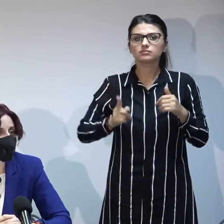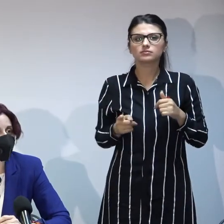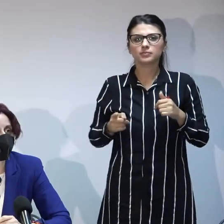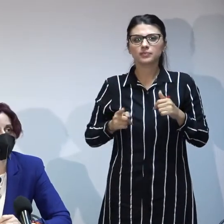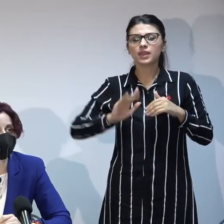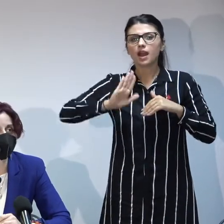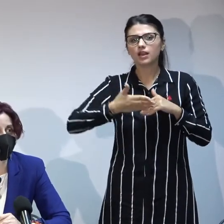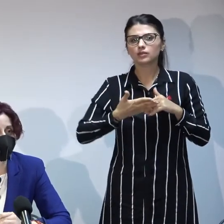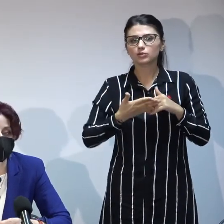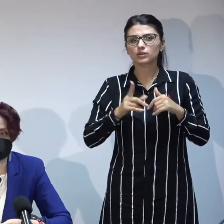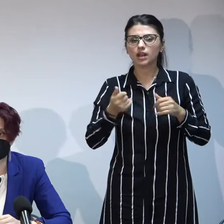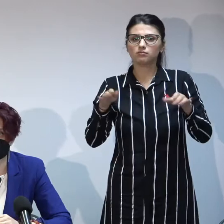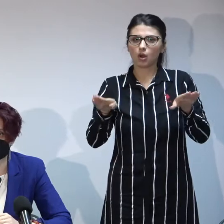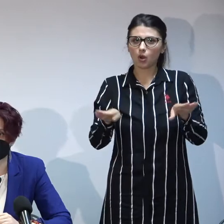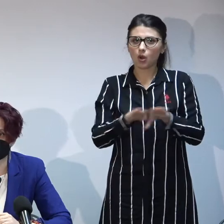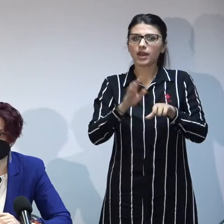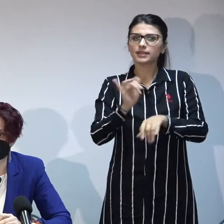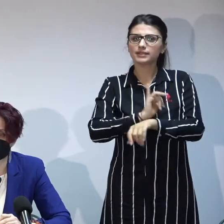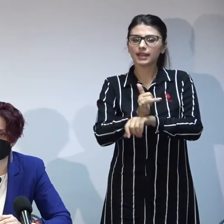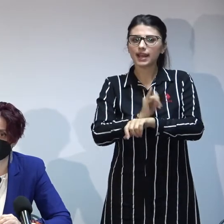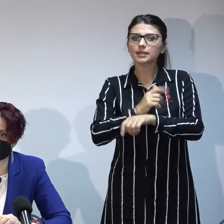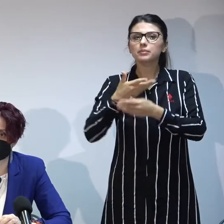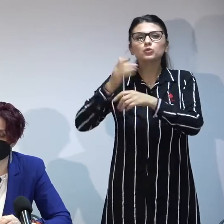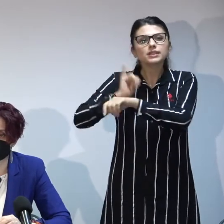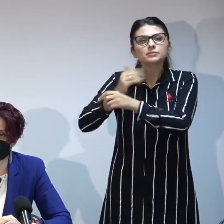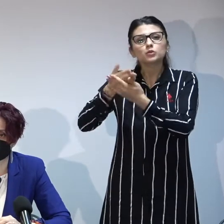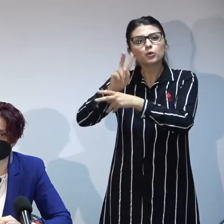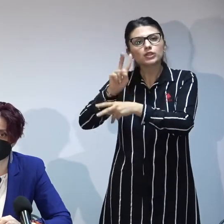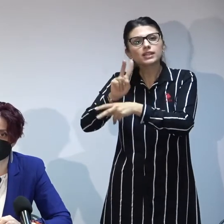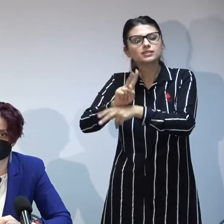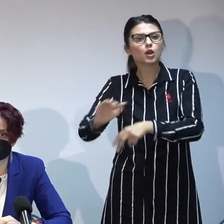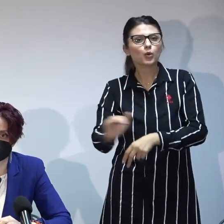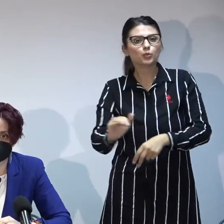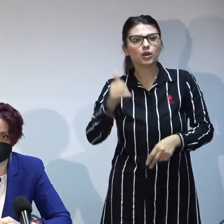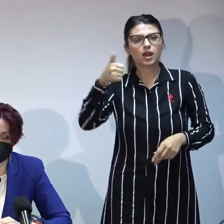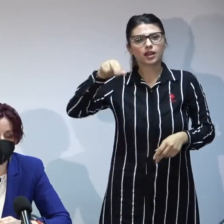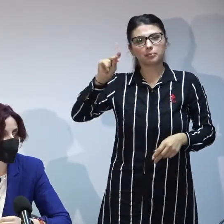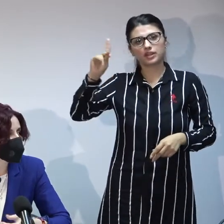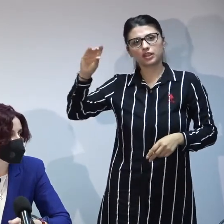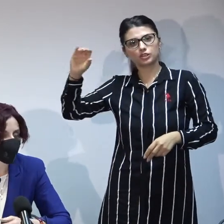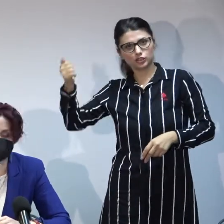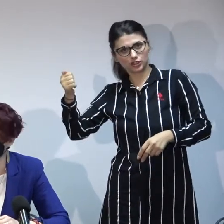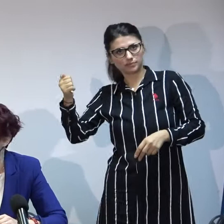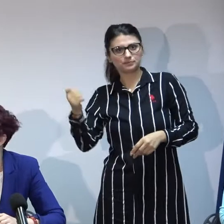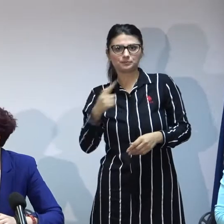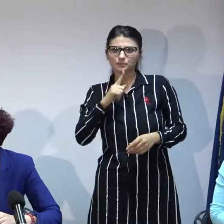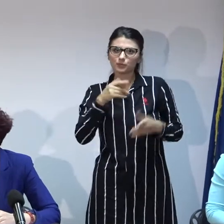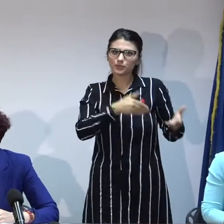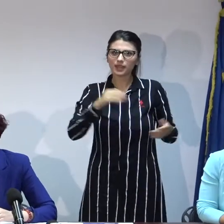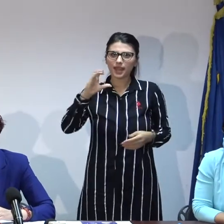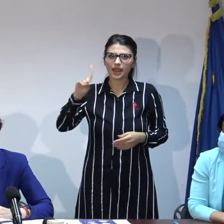colega mea, directoarea Direcției de Protecție a Copilului din cadrul ANDPDCEA, doamna Elena Tudor,